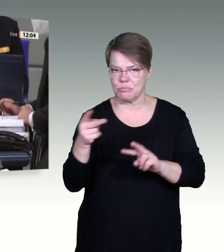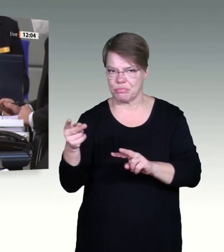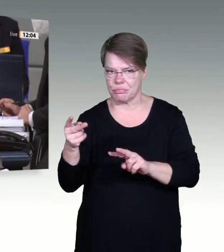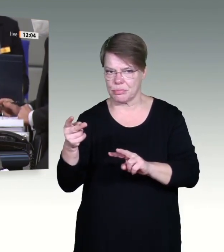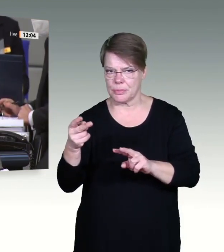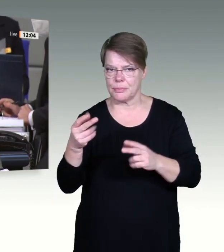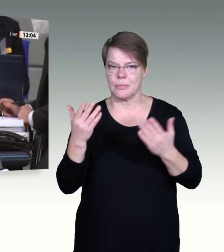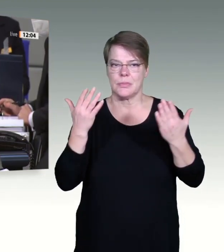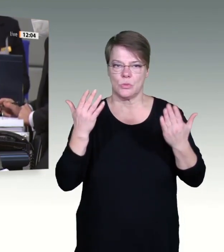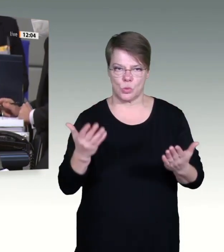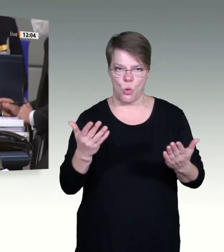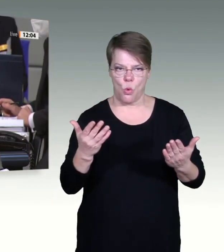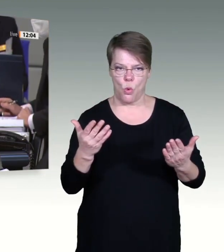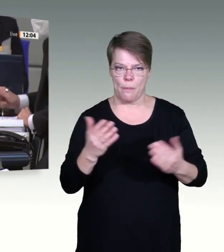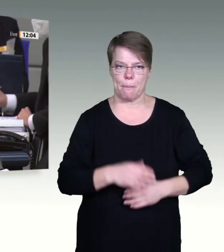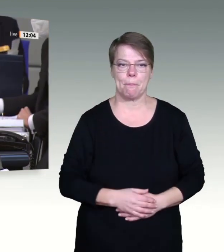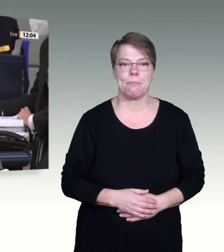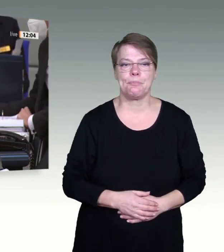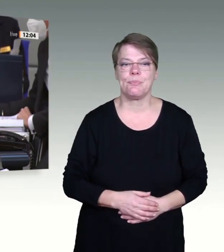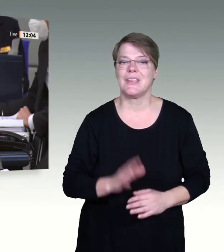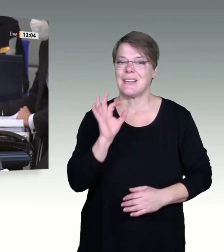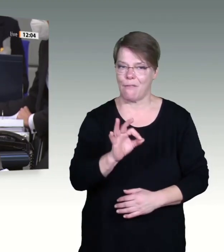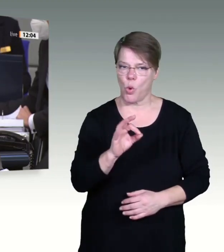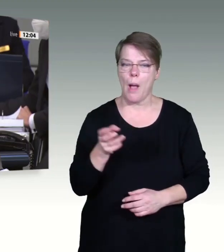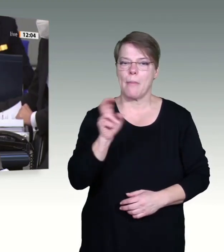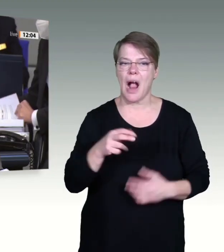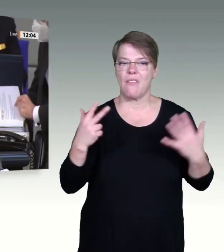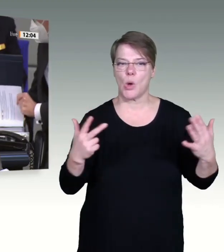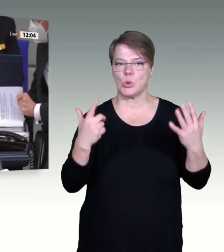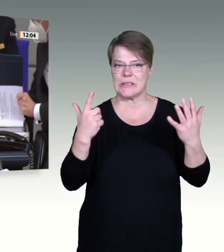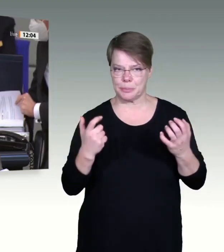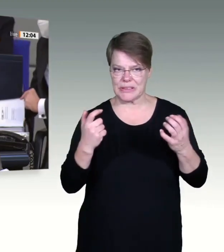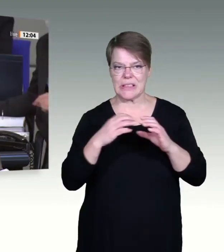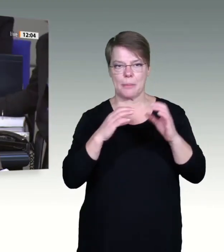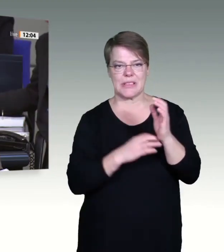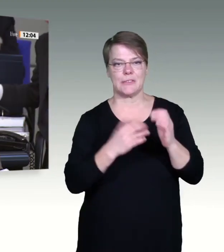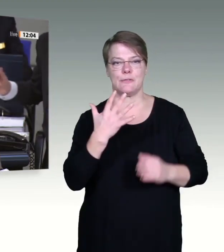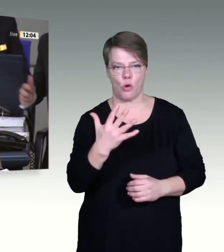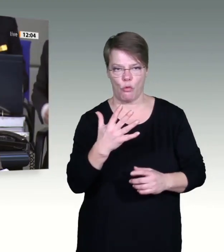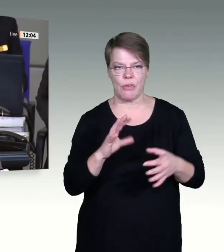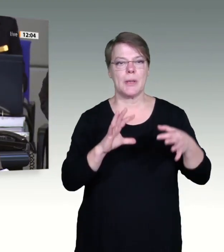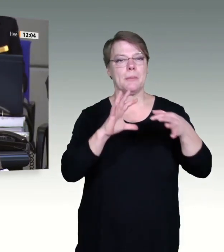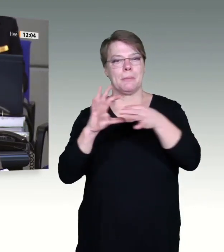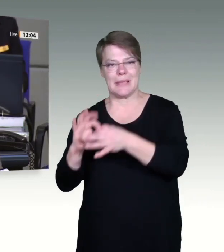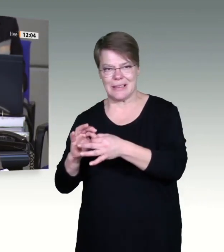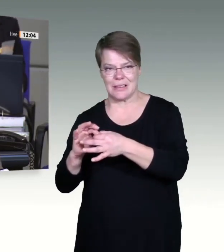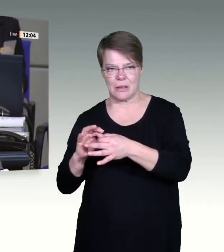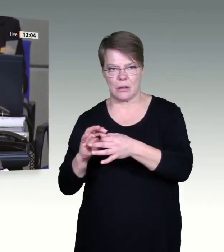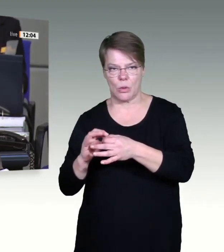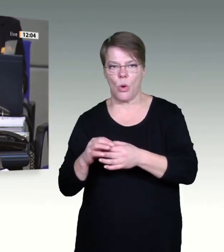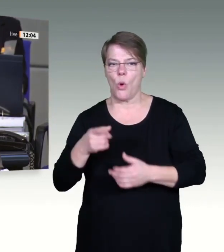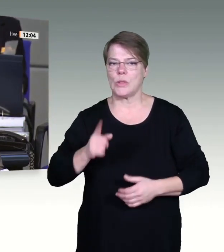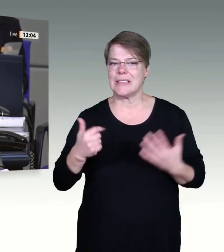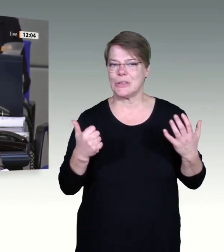126 unserer Geschäftsordnung eine Mehrheit von zwei Dritteln der anwesenden Mitglieder erforderlich.